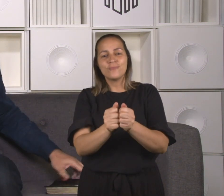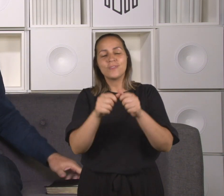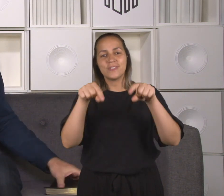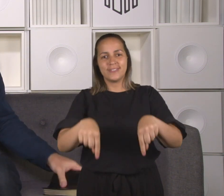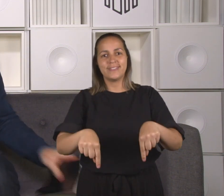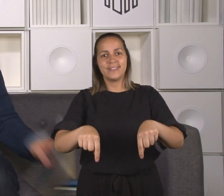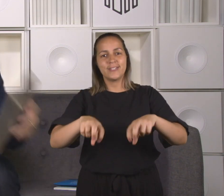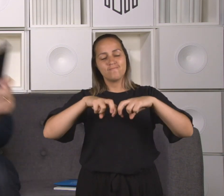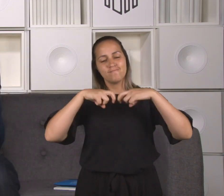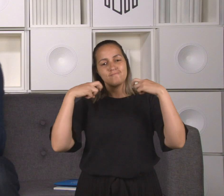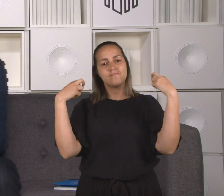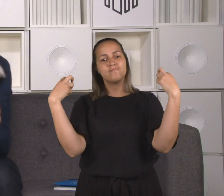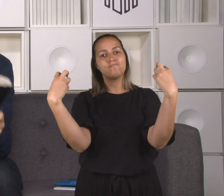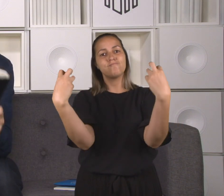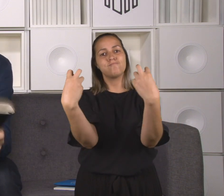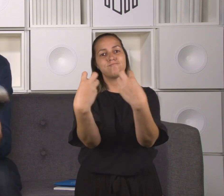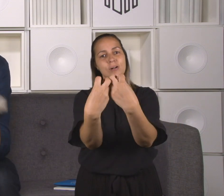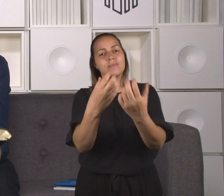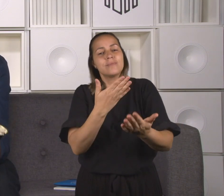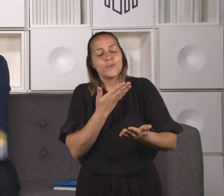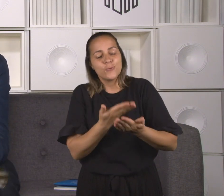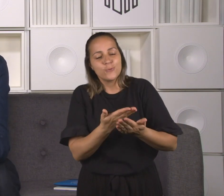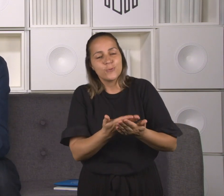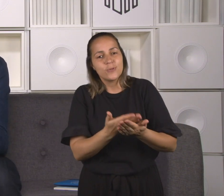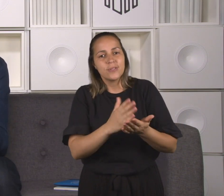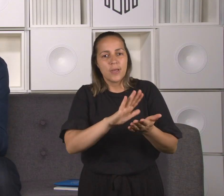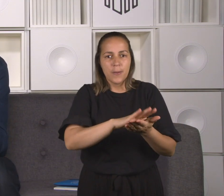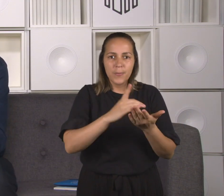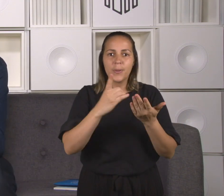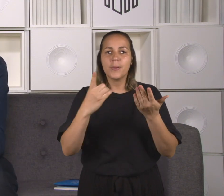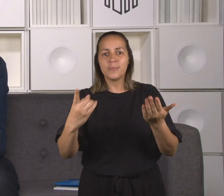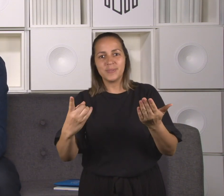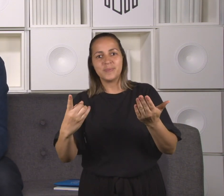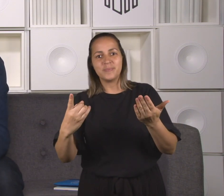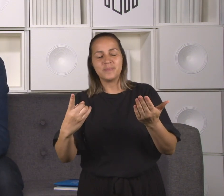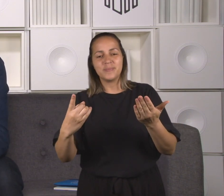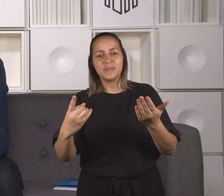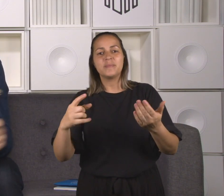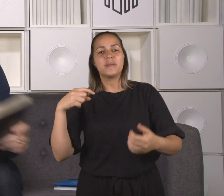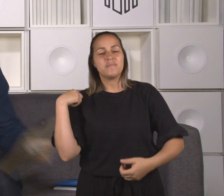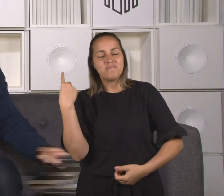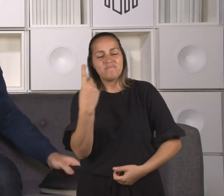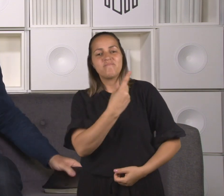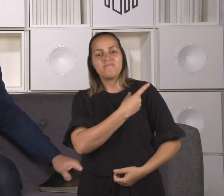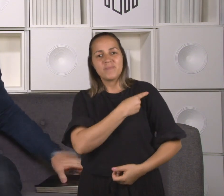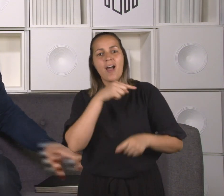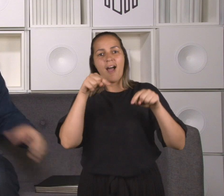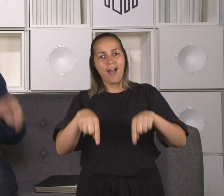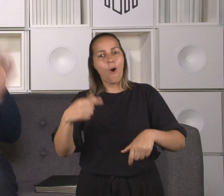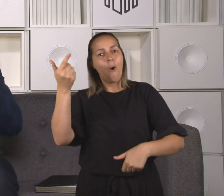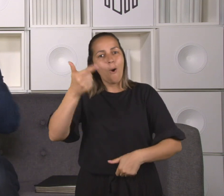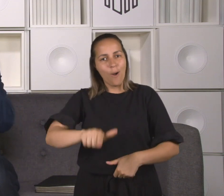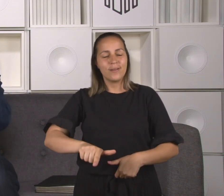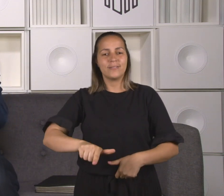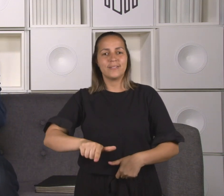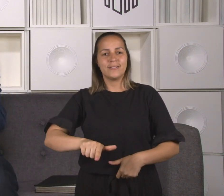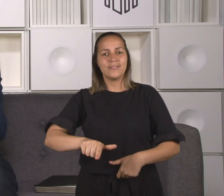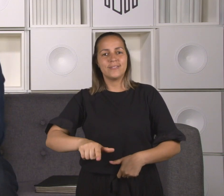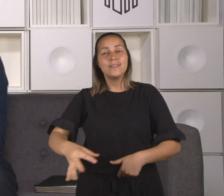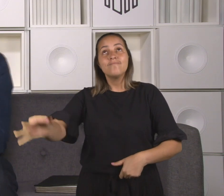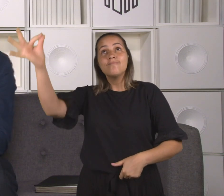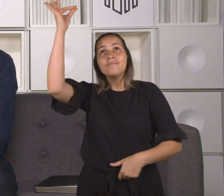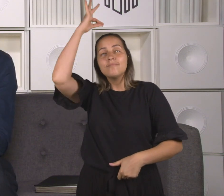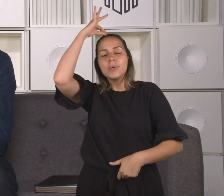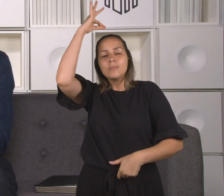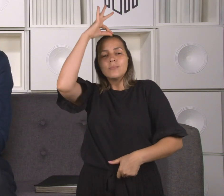ao redor da Palavra de Deus, do Evangelho, sob a ministração do